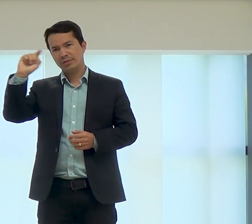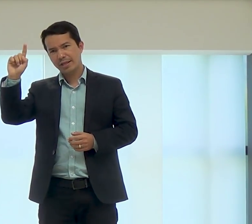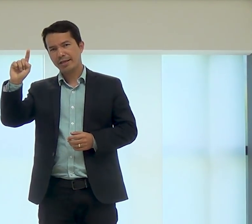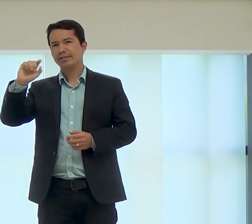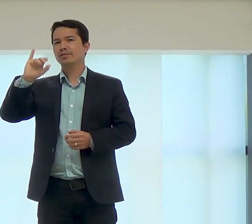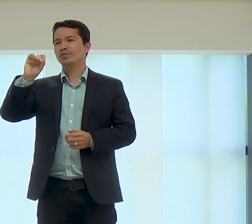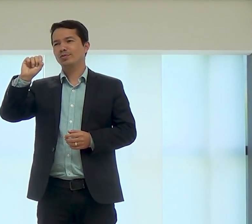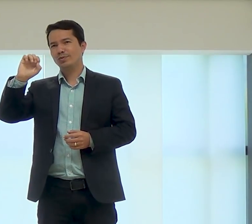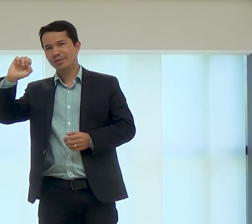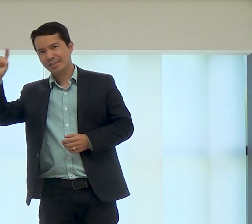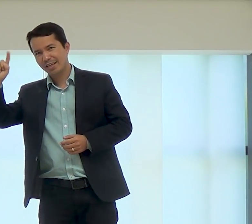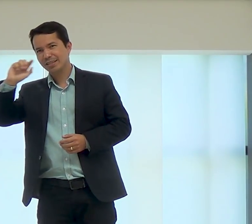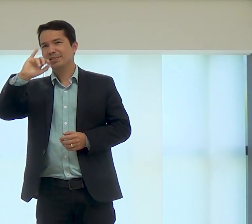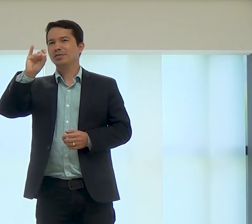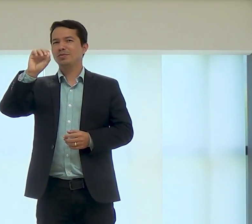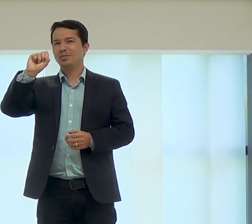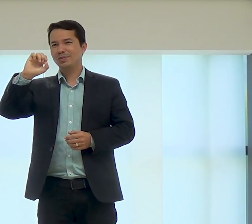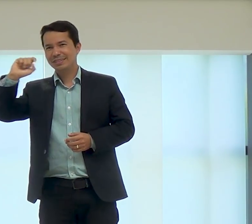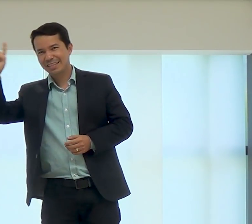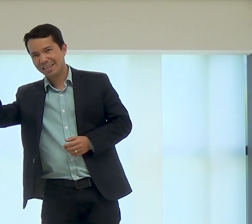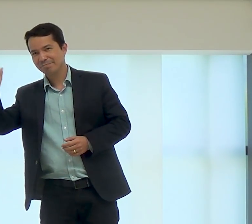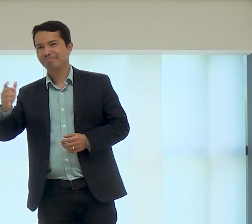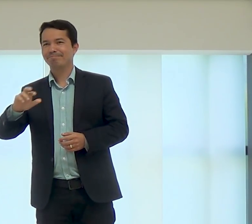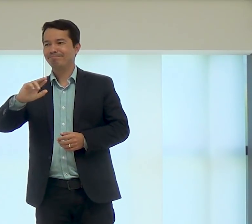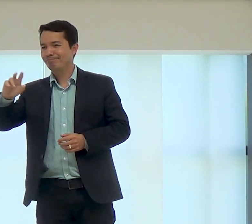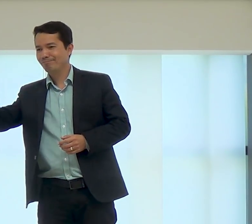A Bíblia tem vários Josés.